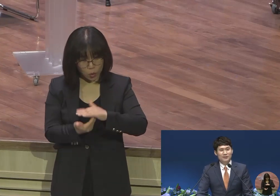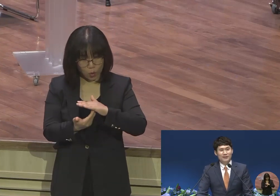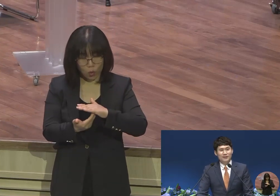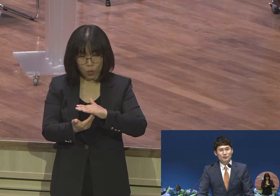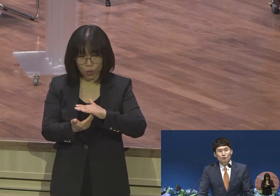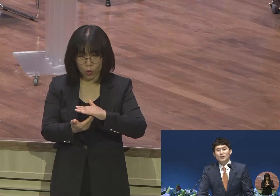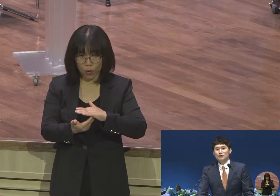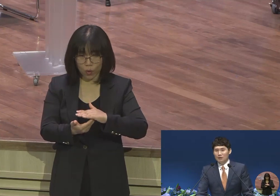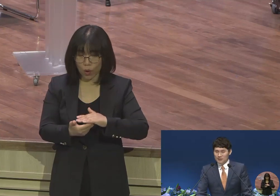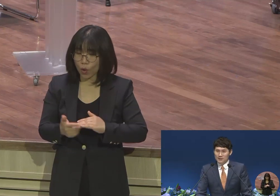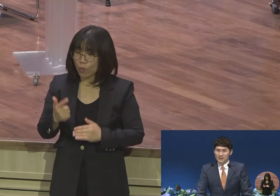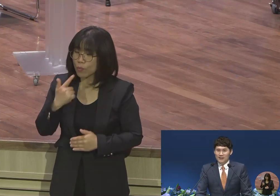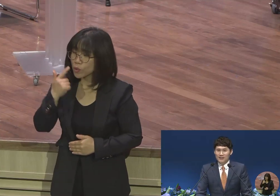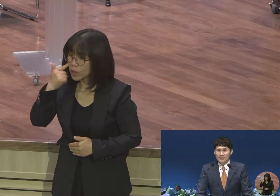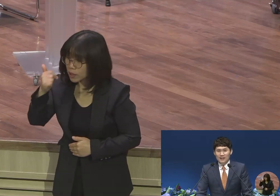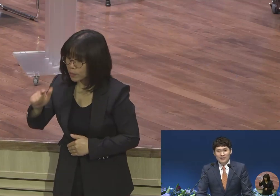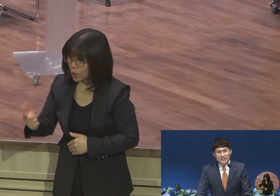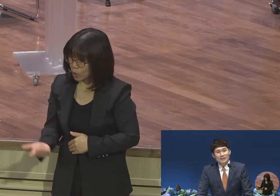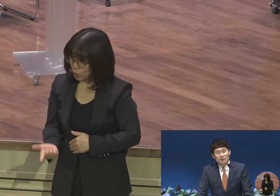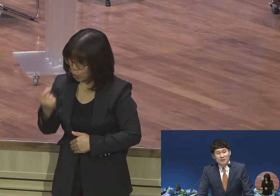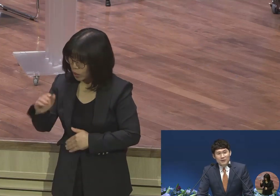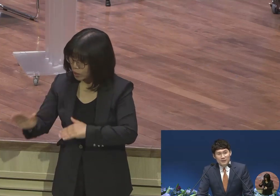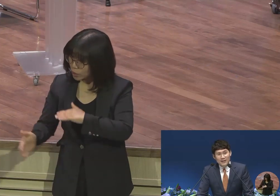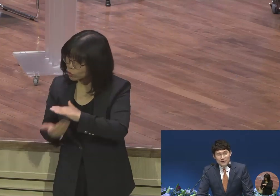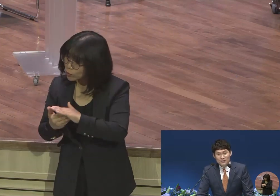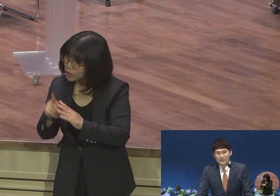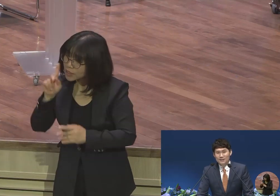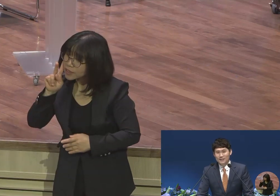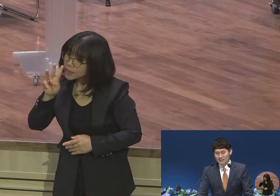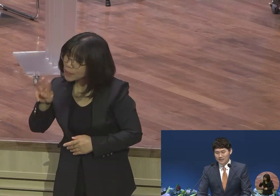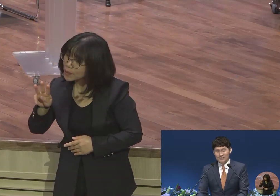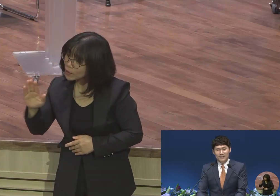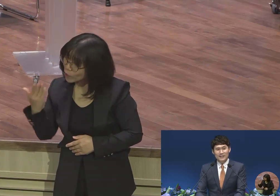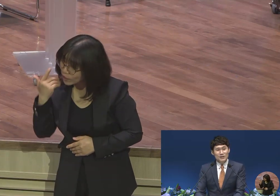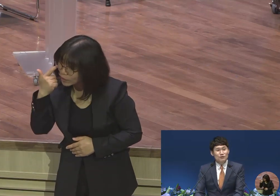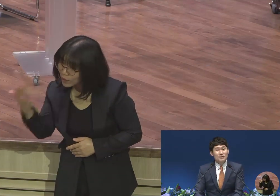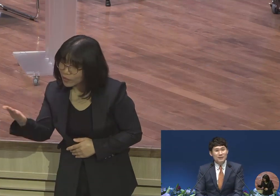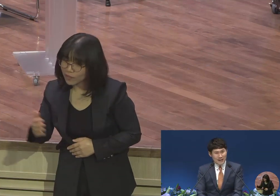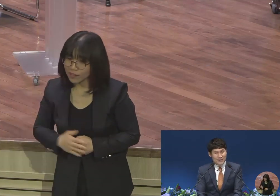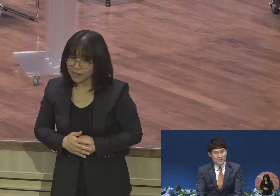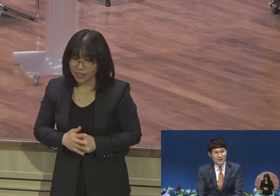속히 이룬다고 하셨으니까 한 2, 3일이면 되겠죠? 한 일주일이면 되겠죠?